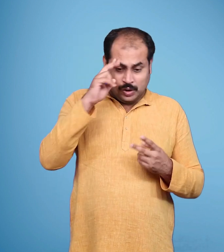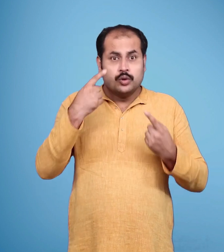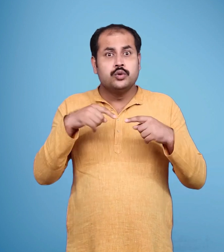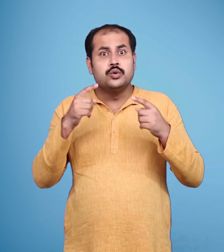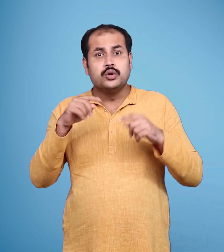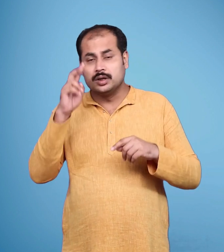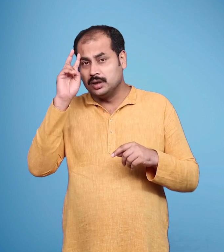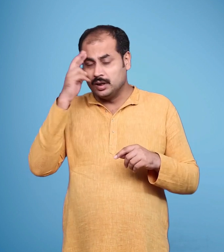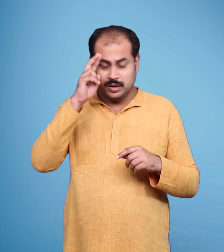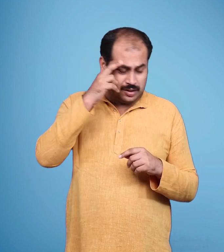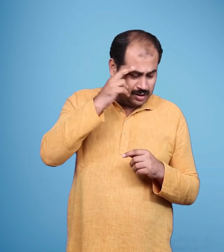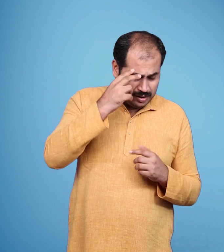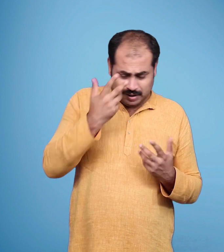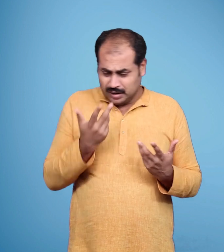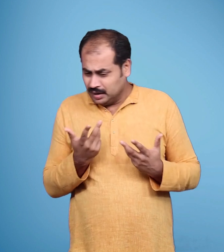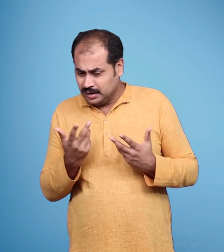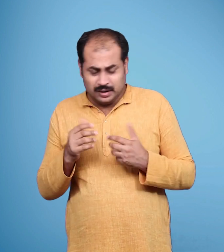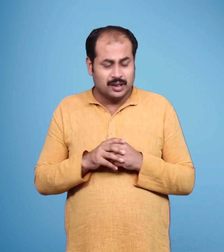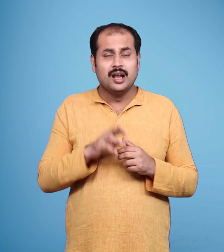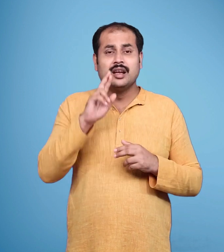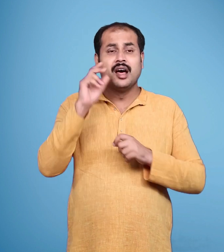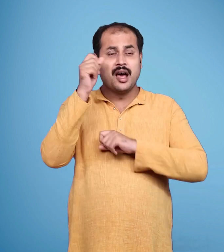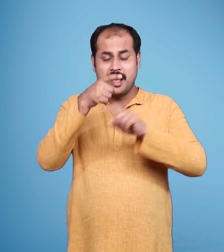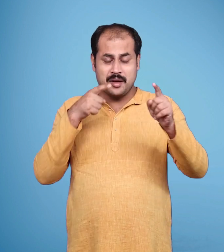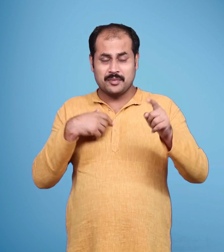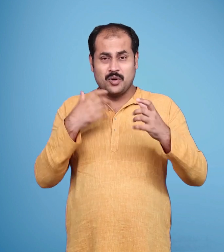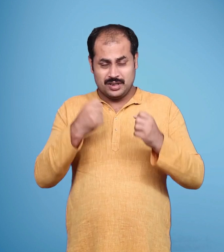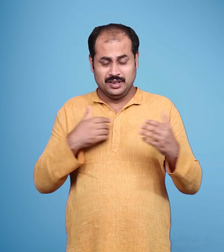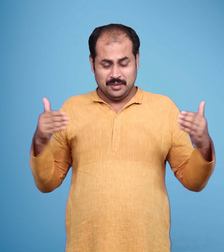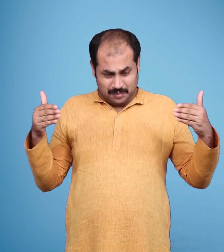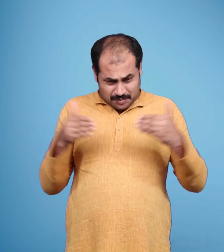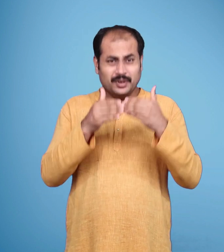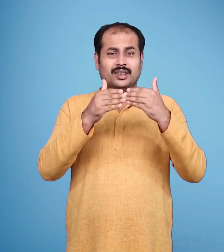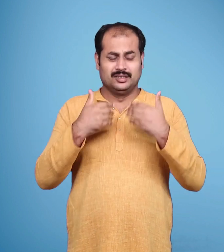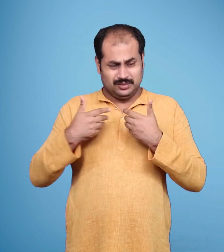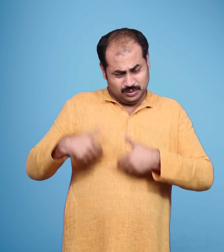विकलता बढ़ती ही जा रही थी वे है तुरंत राम के पास जाना चाहते थे